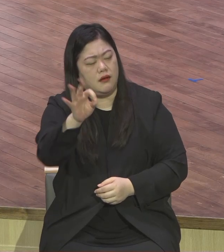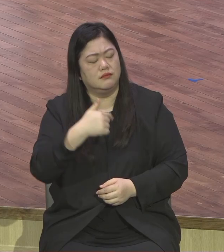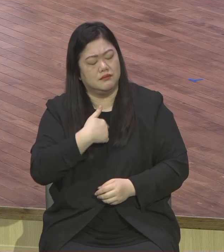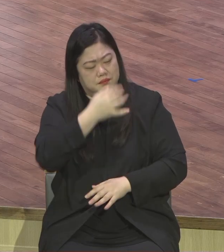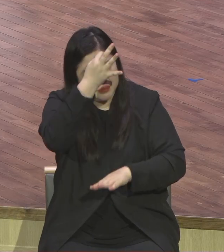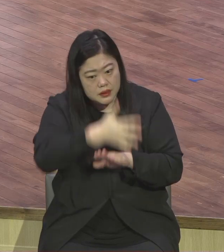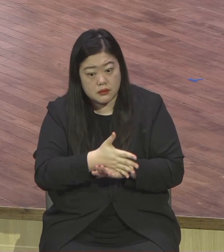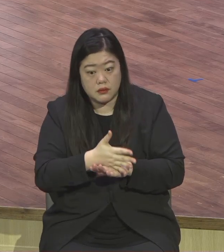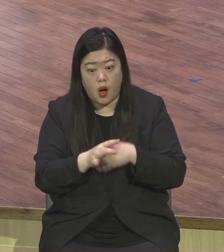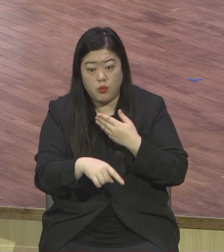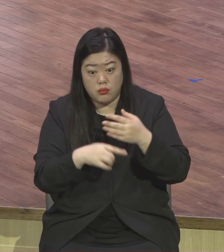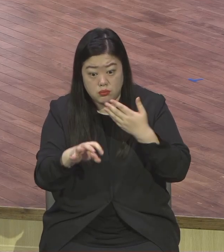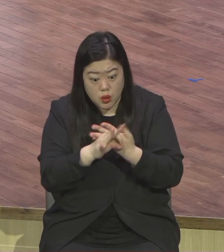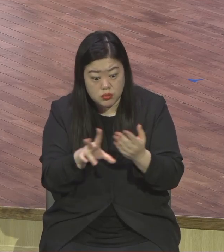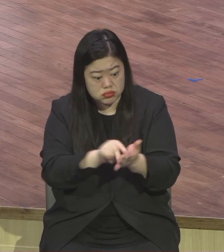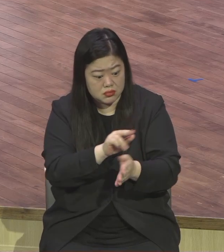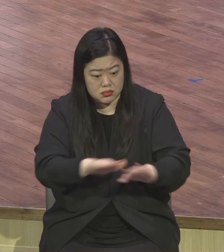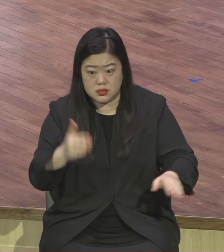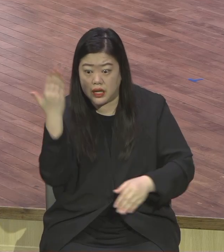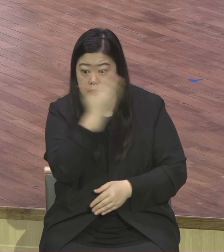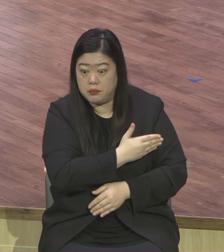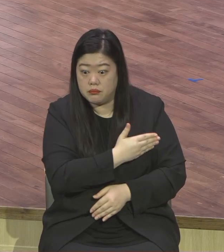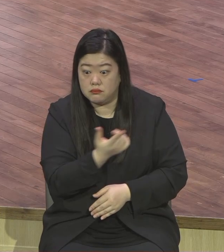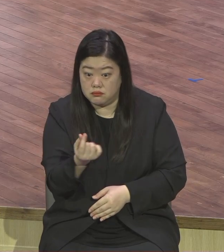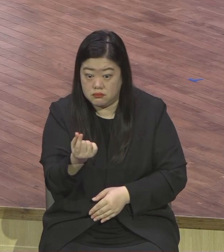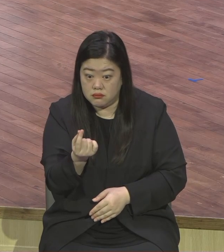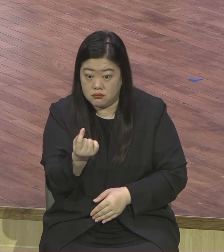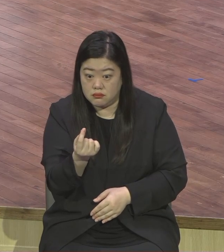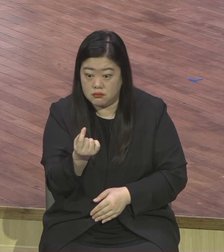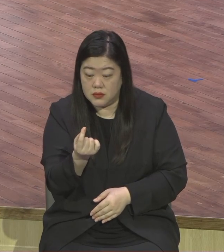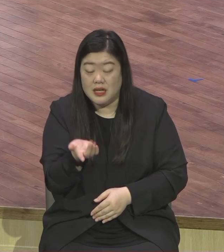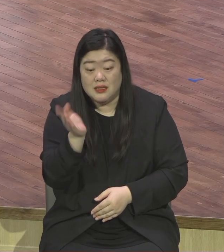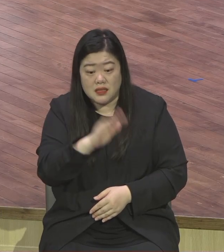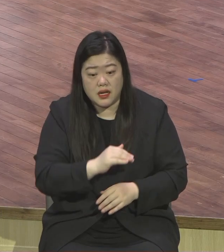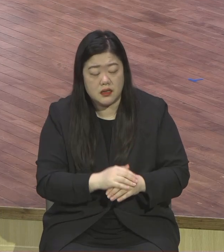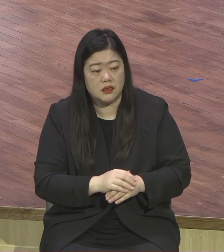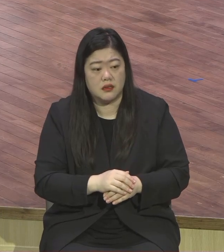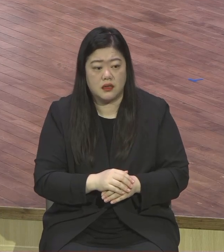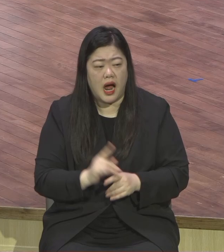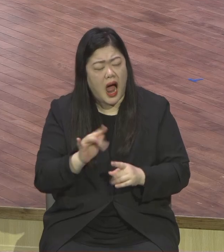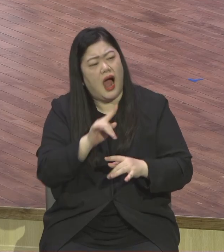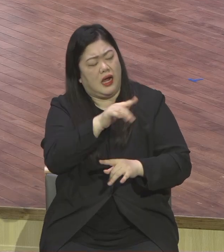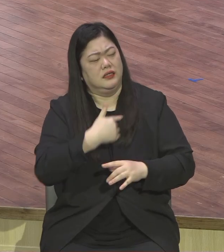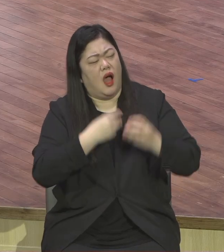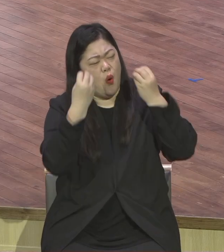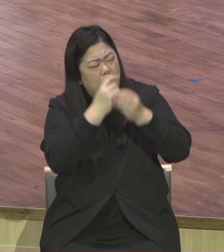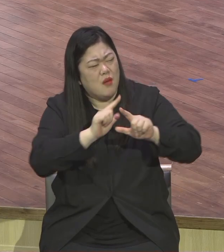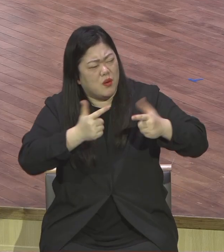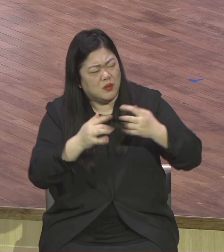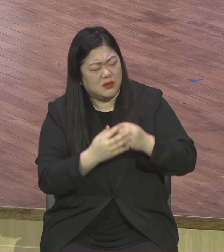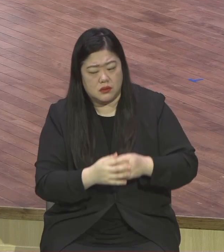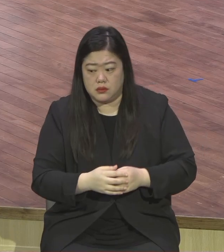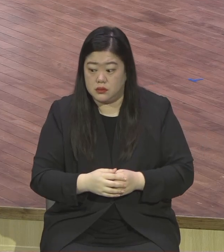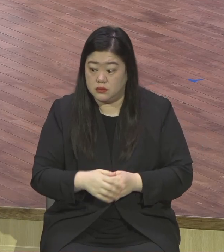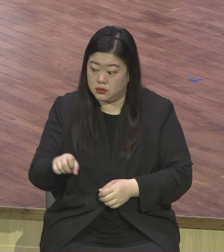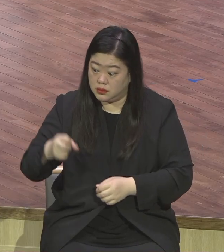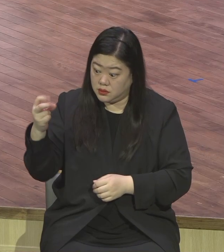오해를 풀려다가 회복 불가능한 상태까지 가는 이런 경우도